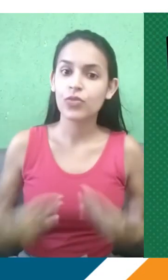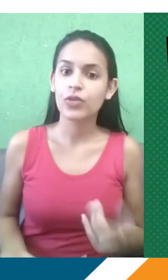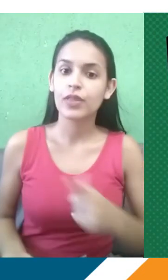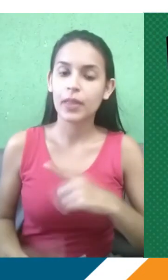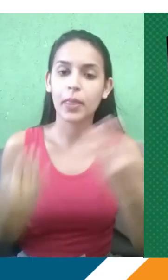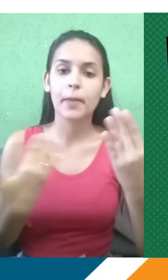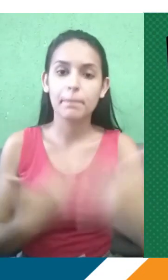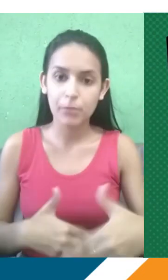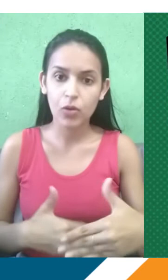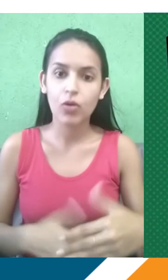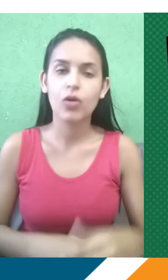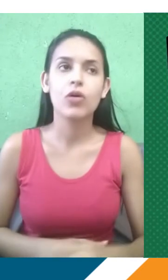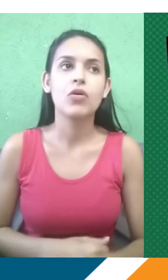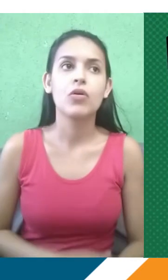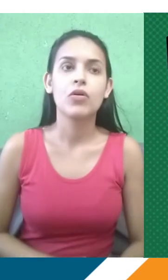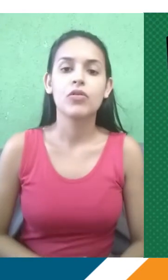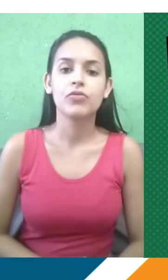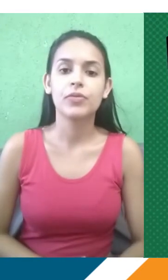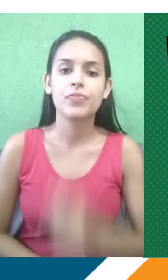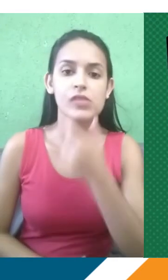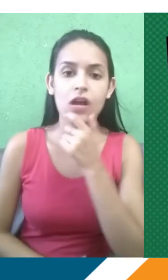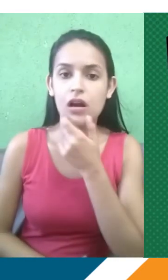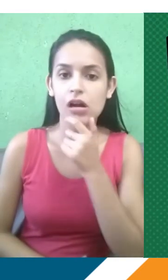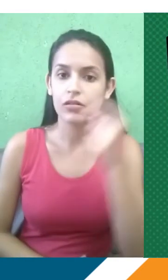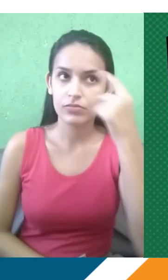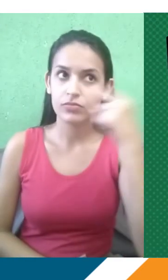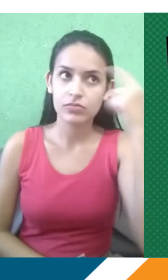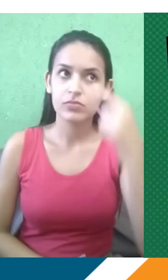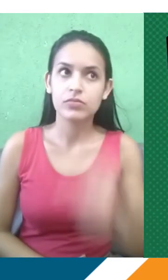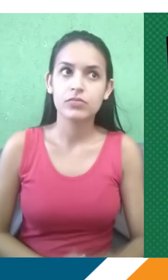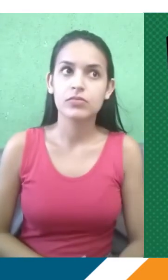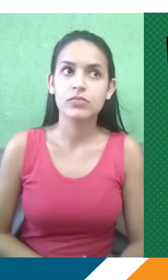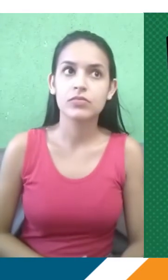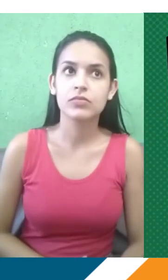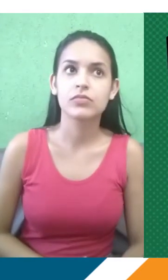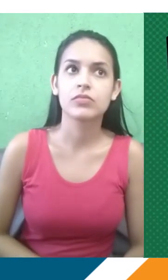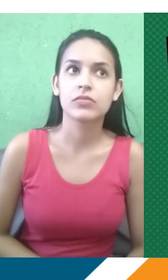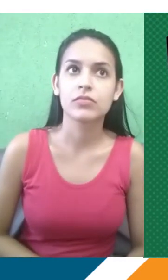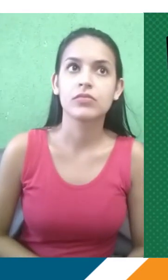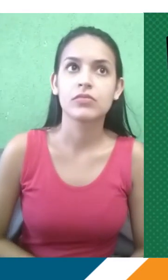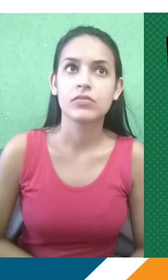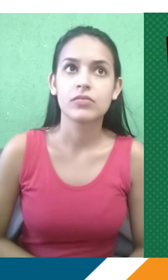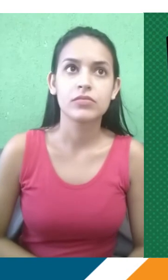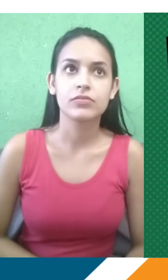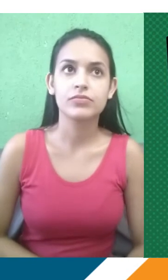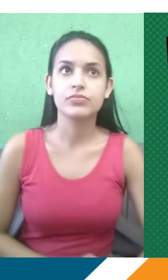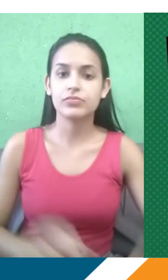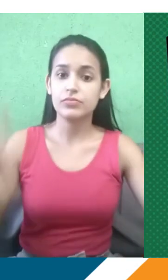estrangeira, eles são de saúde e meio ambiente, ou eles são de ética e política. Isso acaba acontecendo porque a gente tenta fazer uma correlação, uma